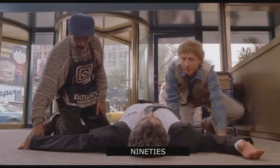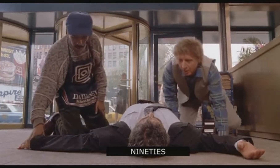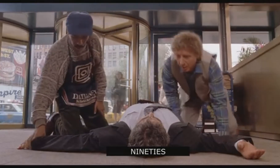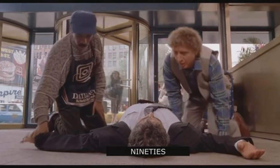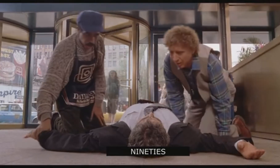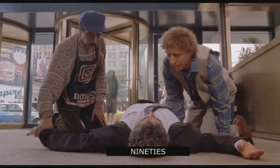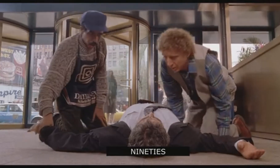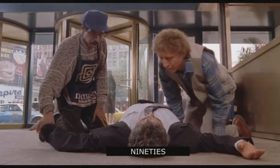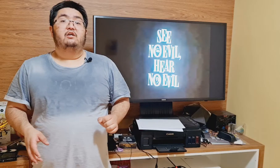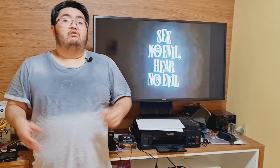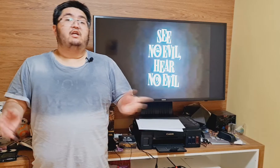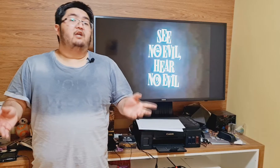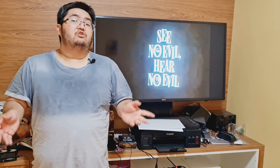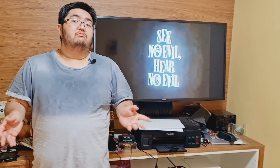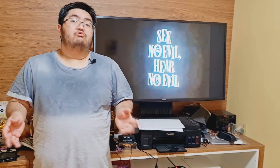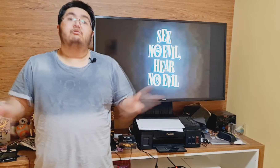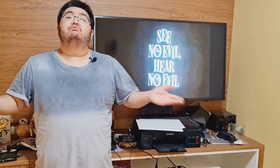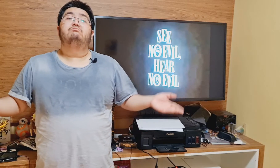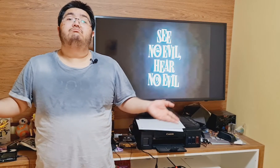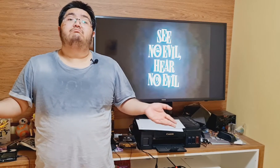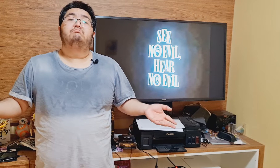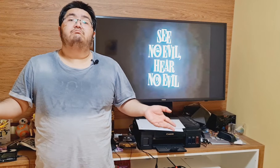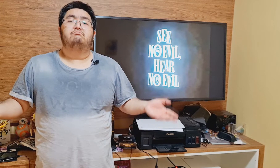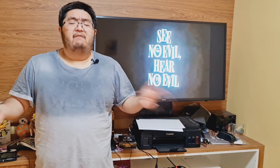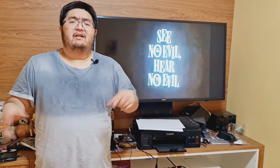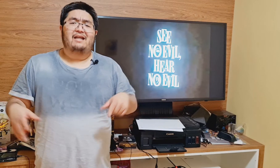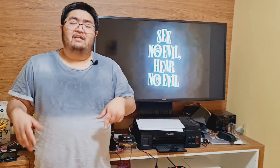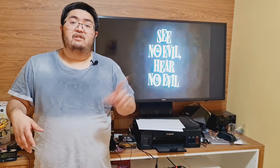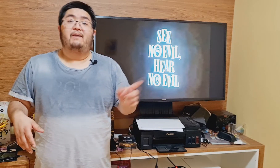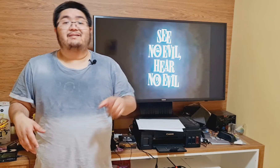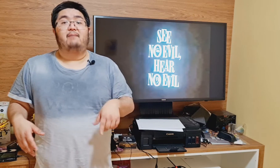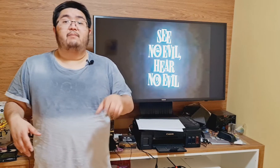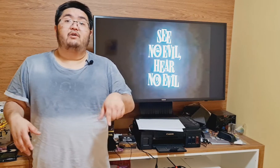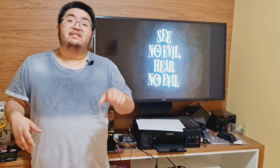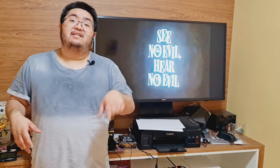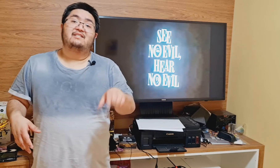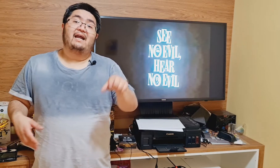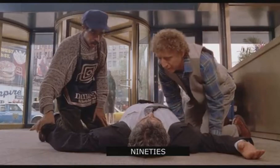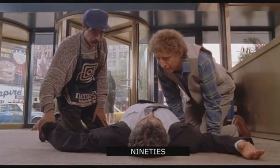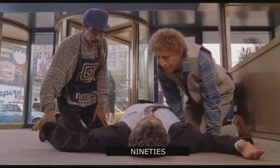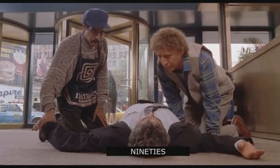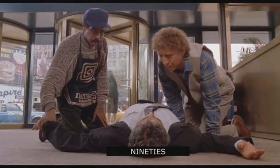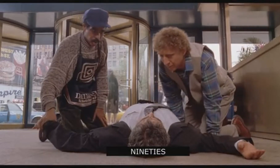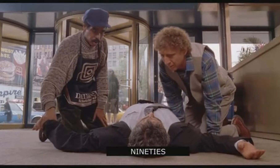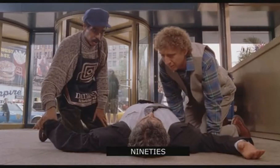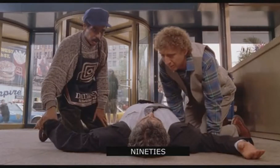pela porta e o cliente sumiu. Na verdade, ele percebe depois que ele está caído morto no chão,